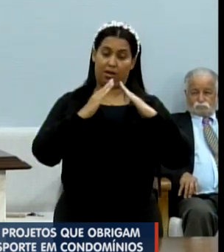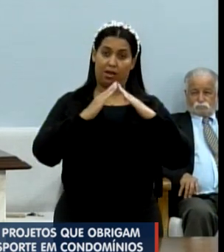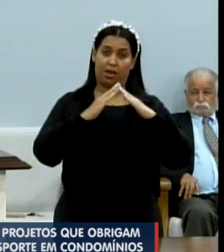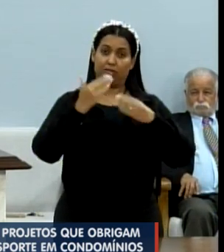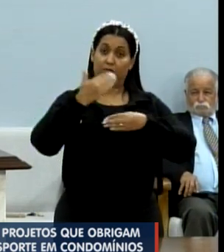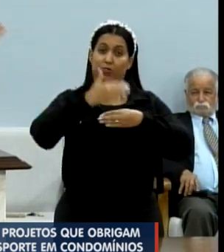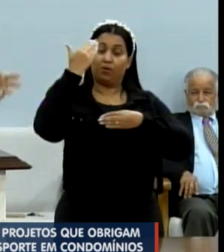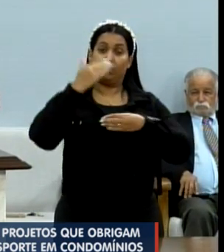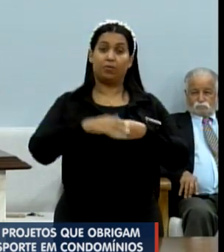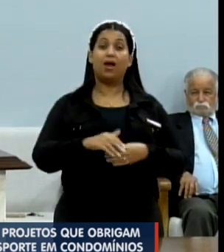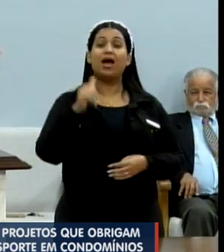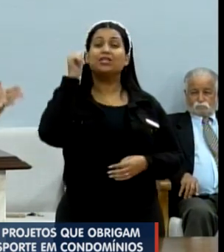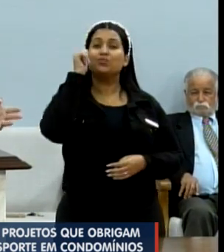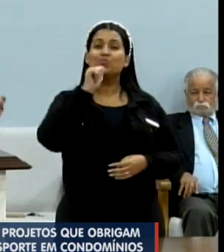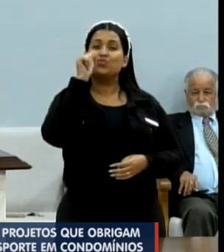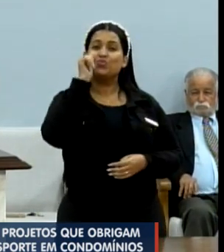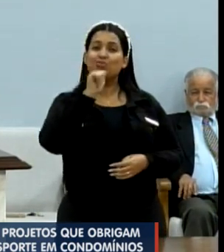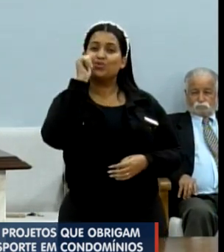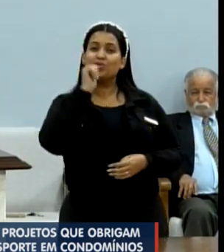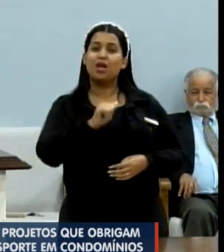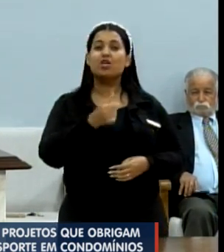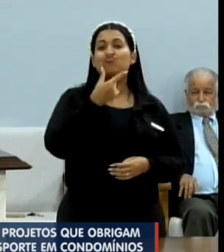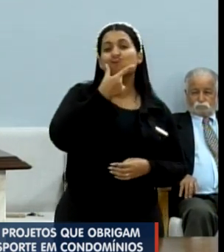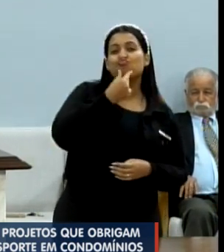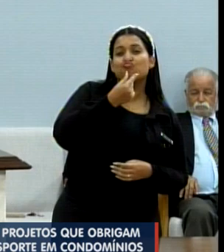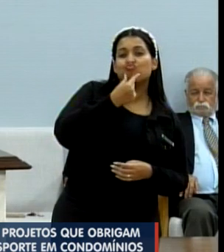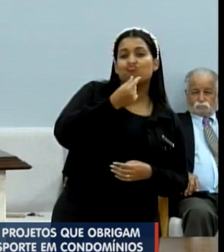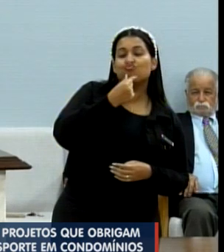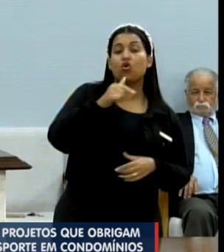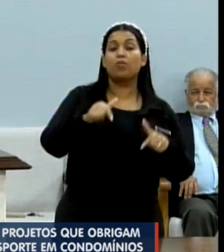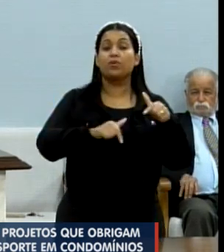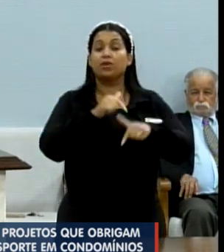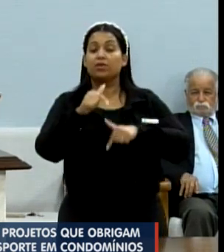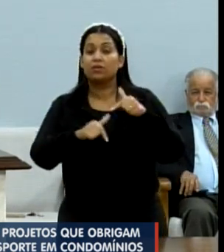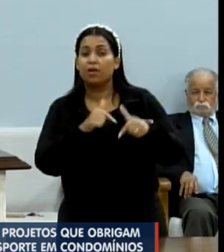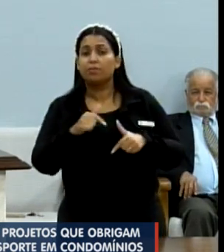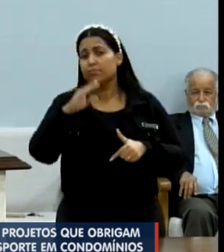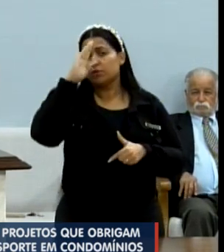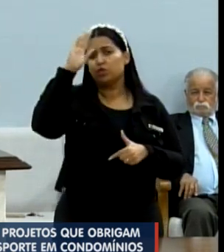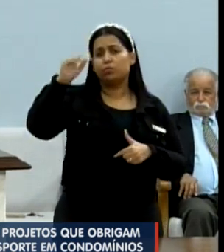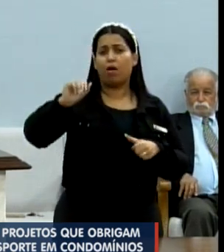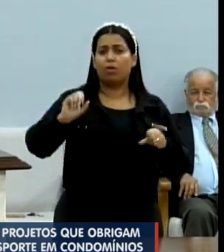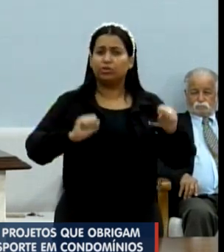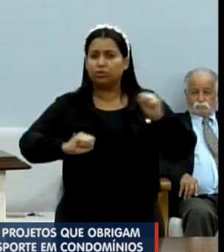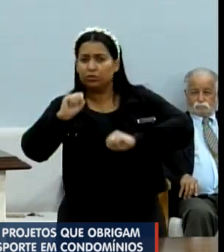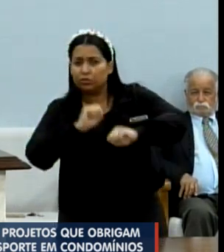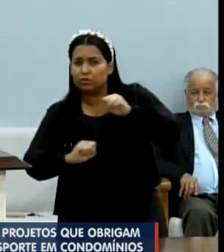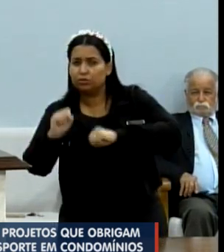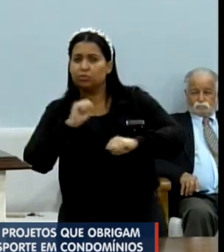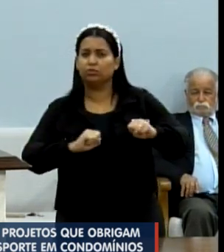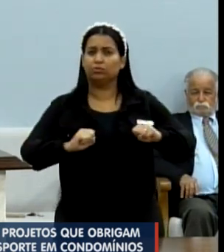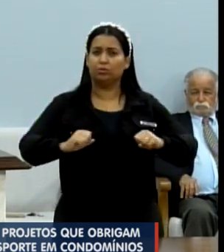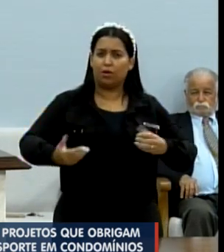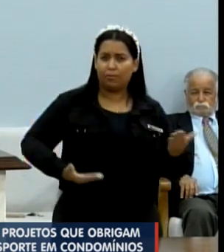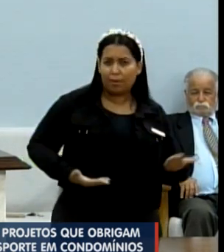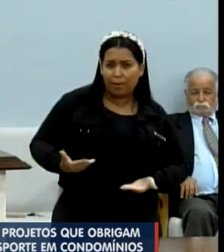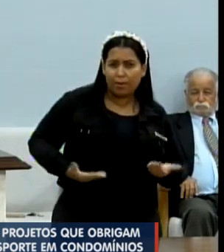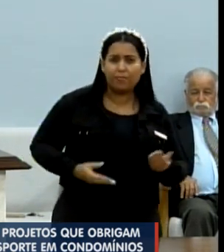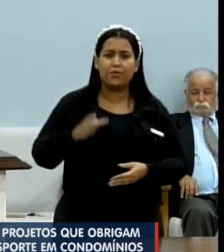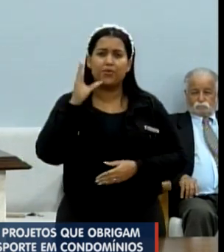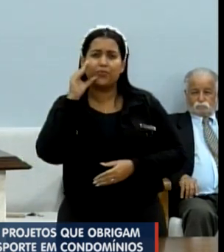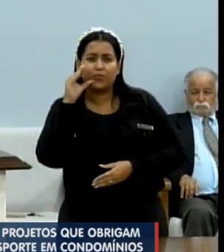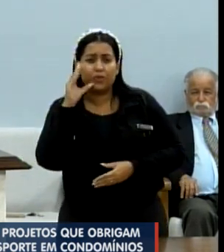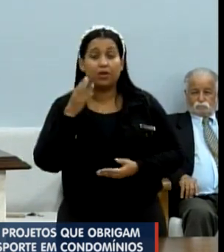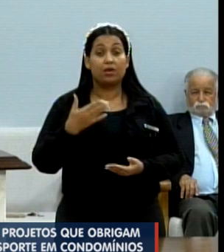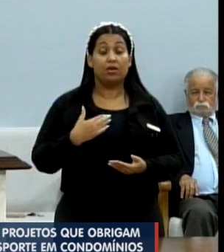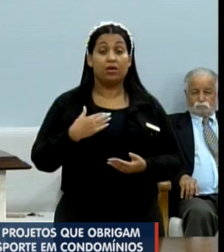que essas senhoras, senhores que trabalham, especialmente domésticas, diaristas, saem do ponto